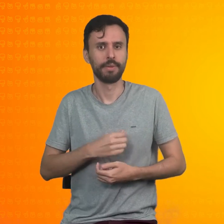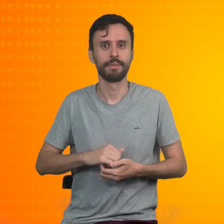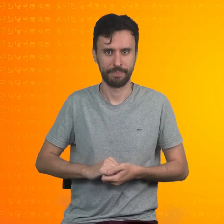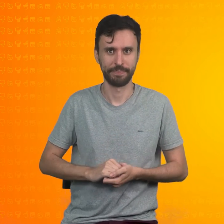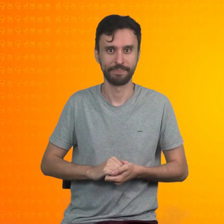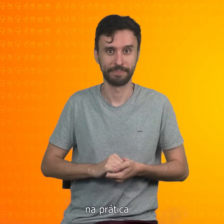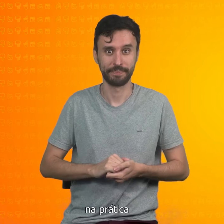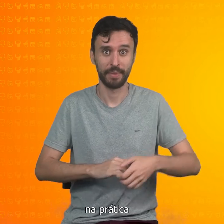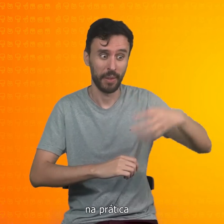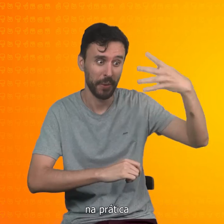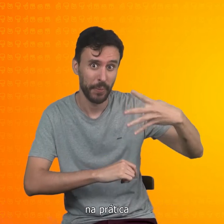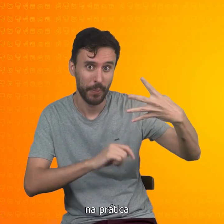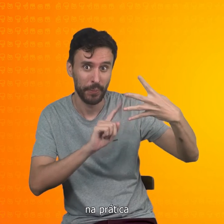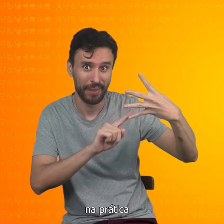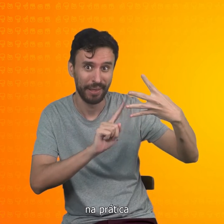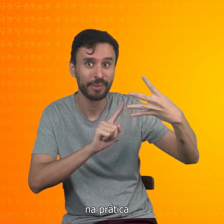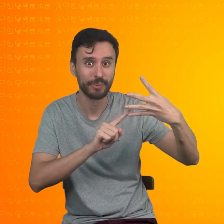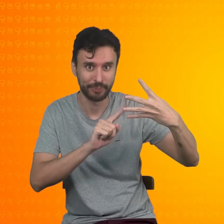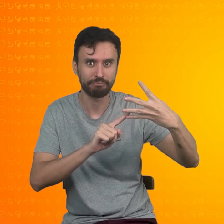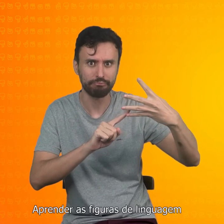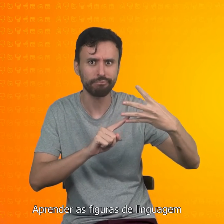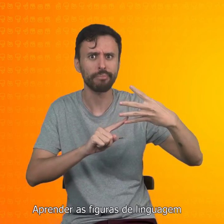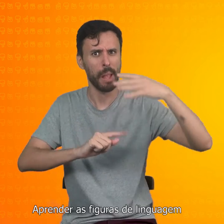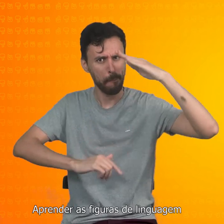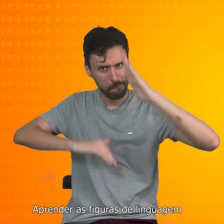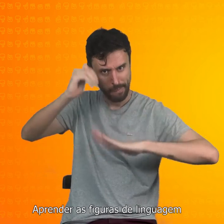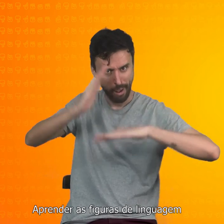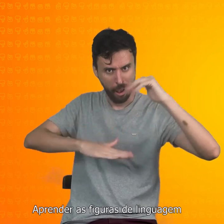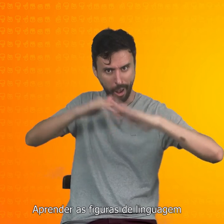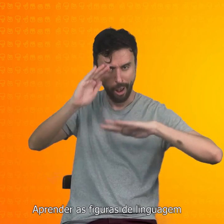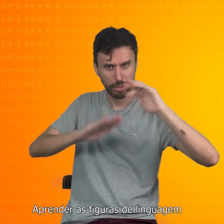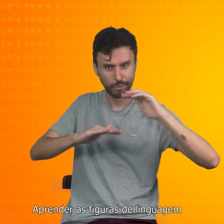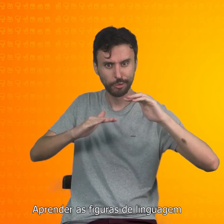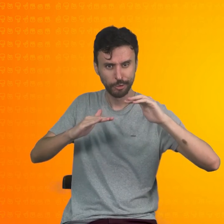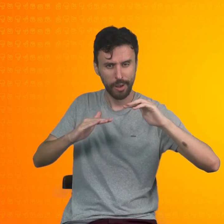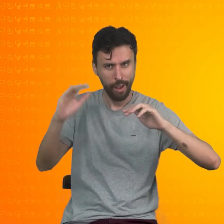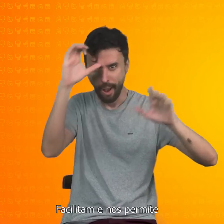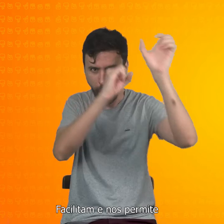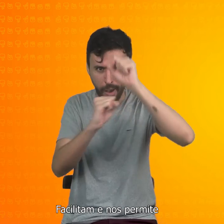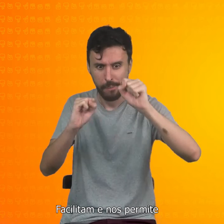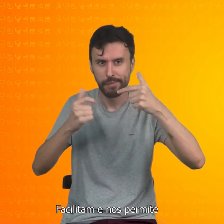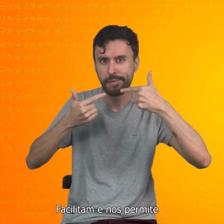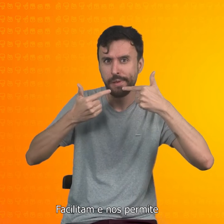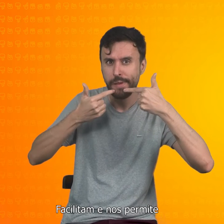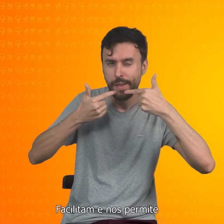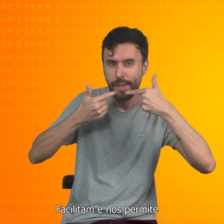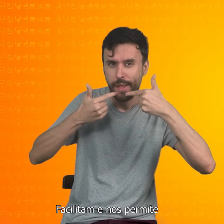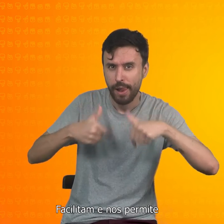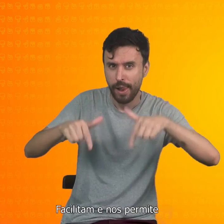Na prática, aprender as figuras de linguagem facilitam e nos permite